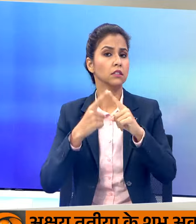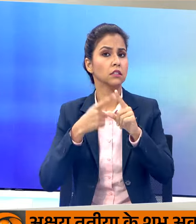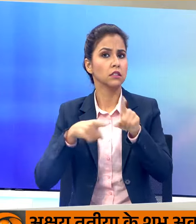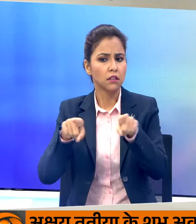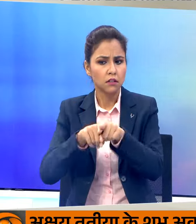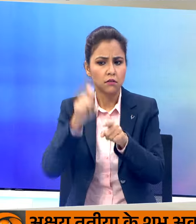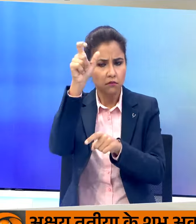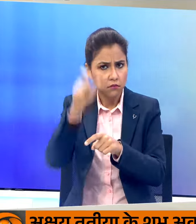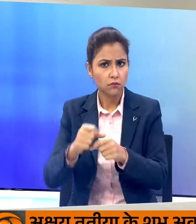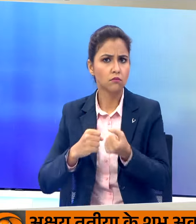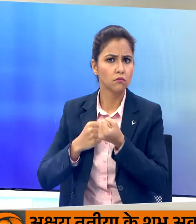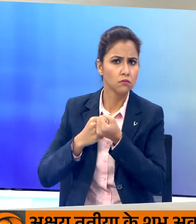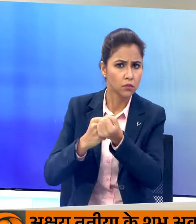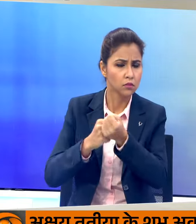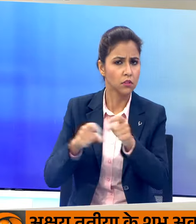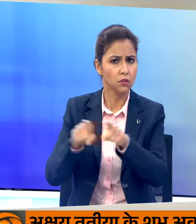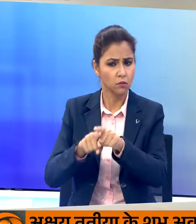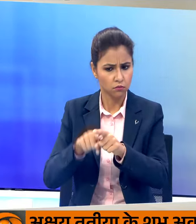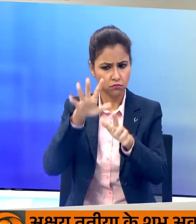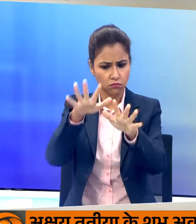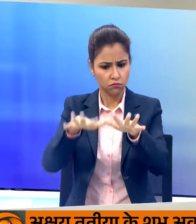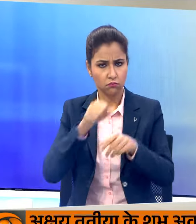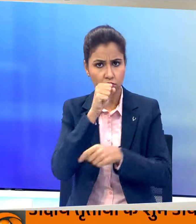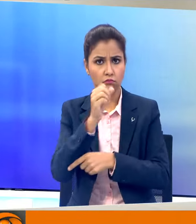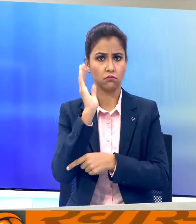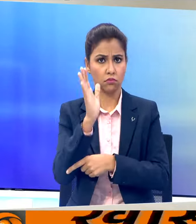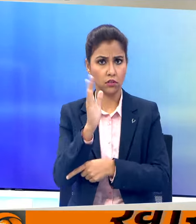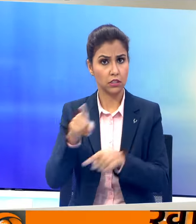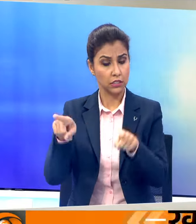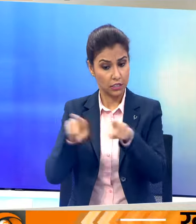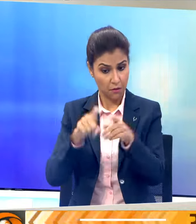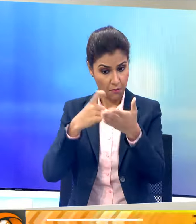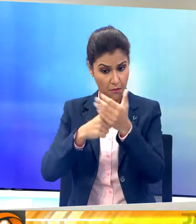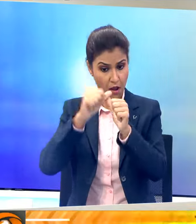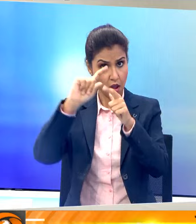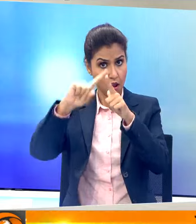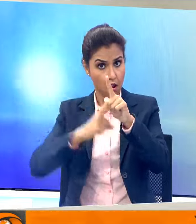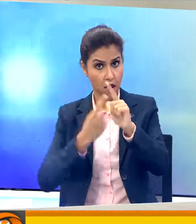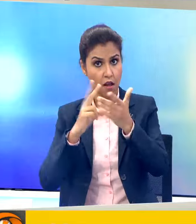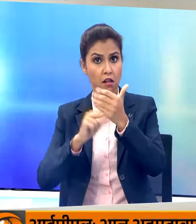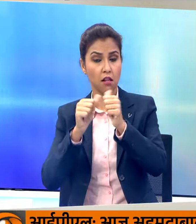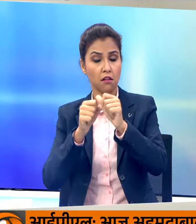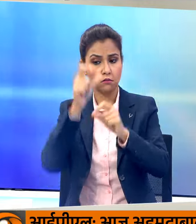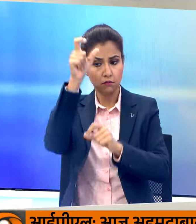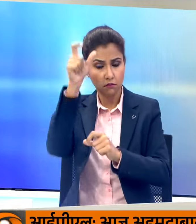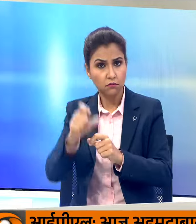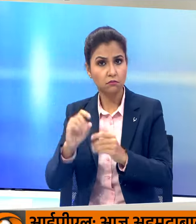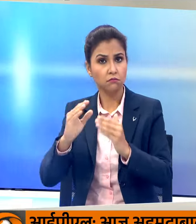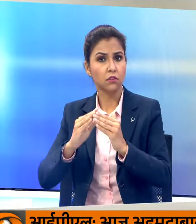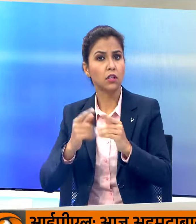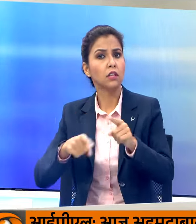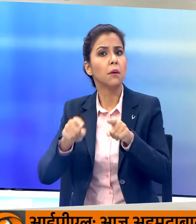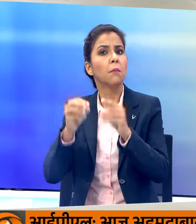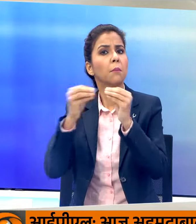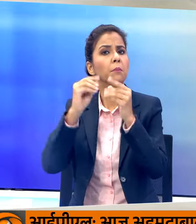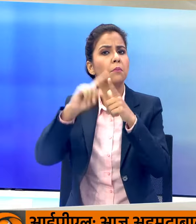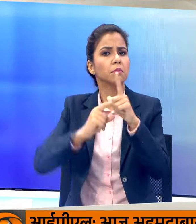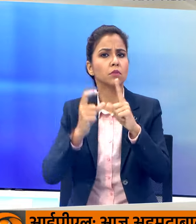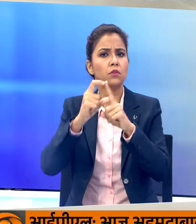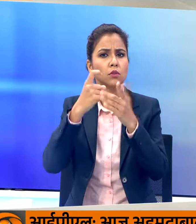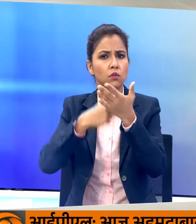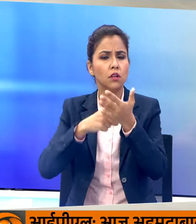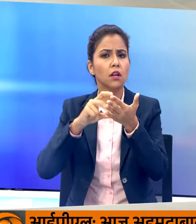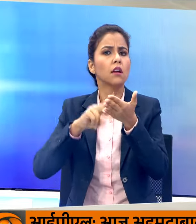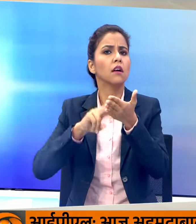जनसभा को संबोधित करेंगे वही राजनात सिंग गोढ़ा लोगसभा सीट से भाजुबा प्रत्याशी डॉक्टर निशी का